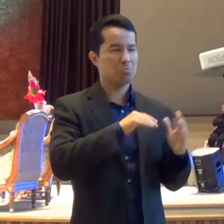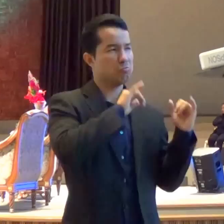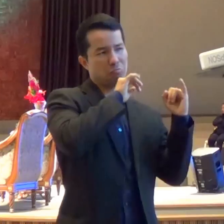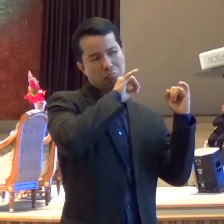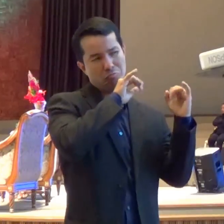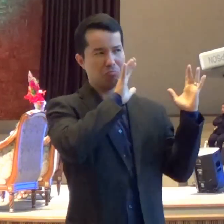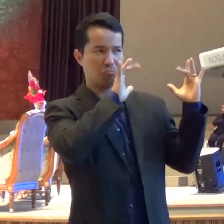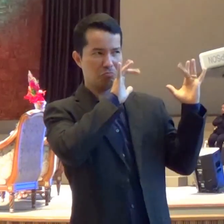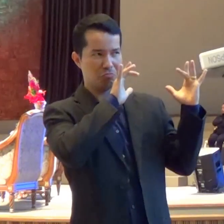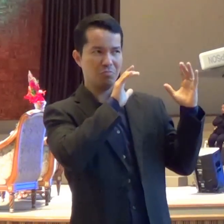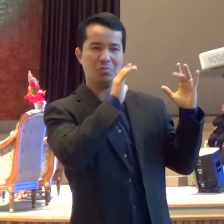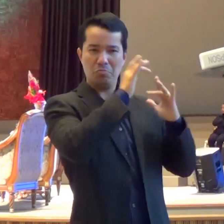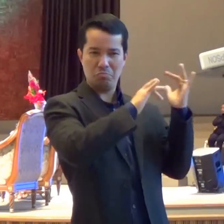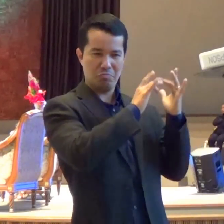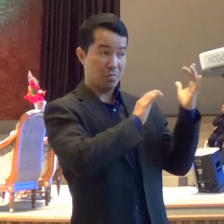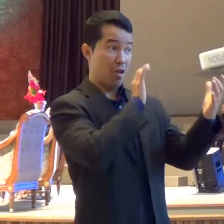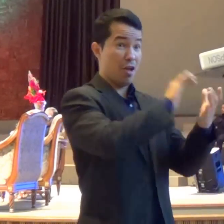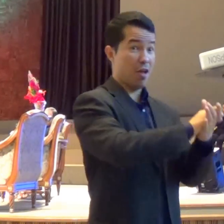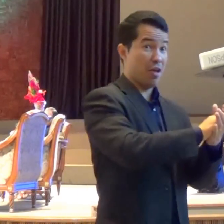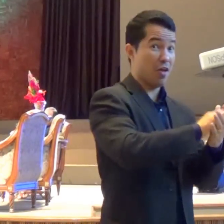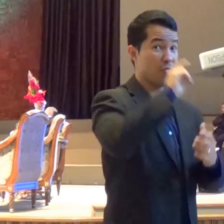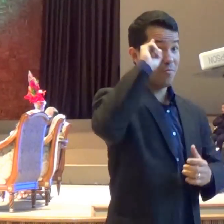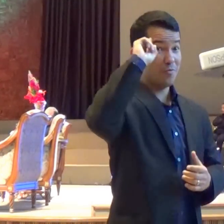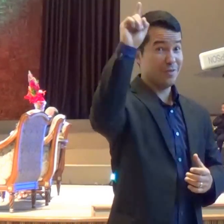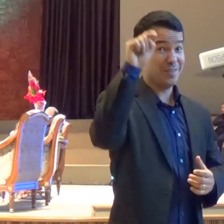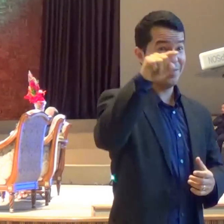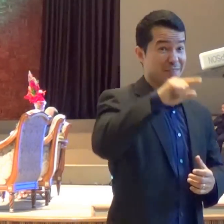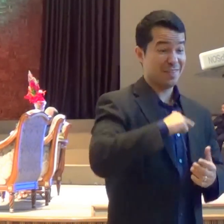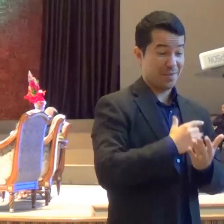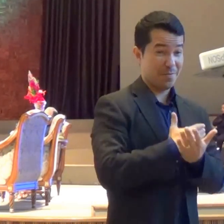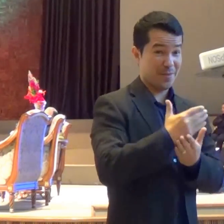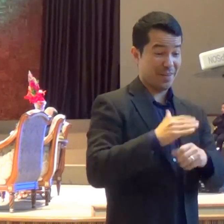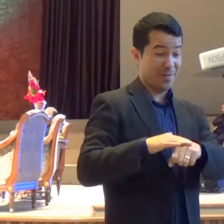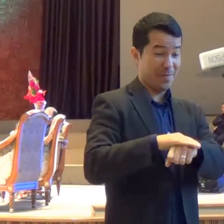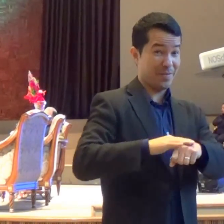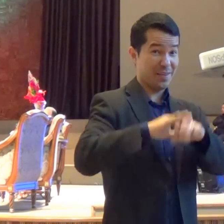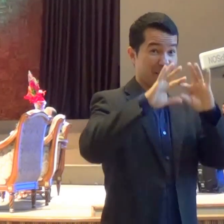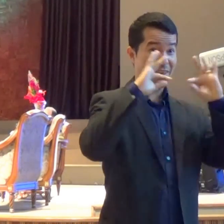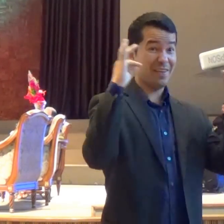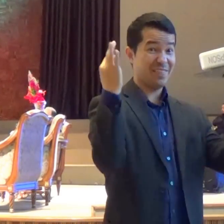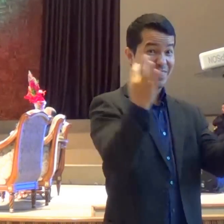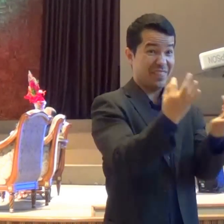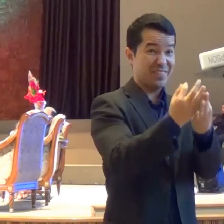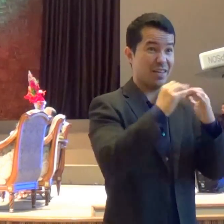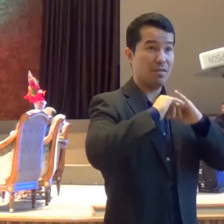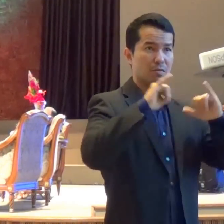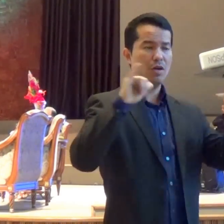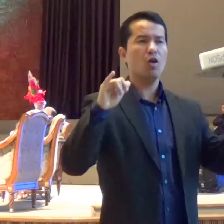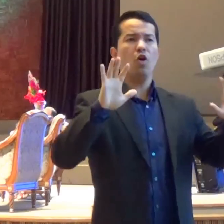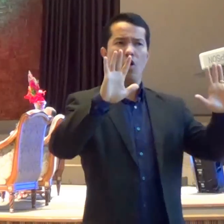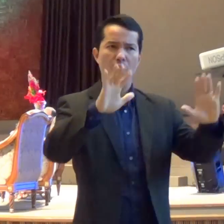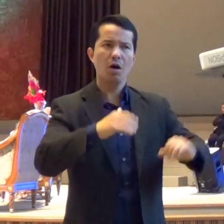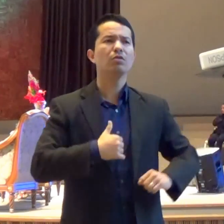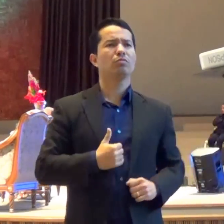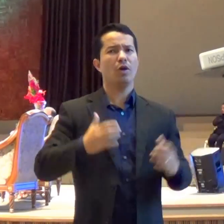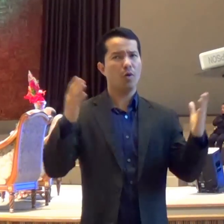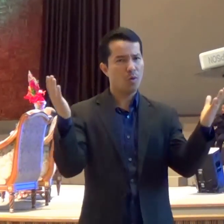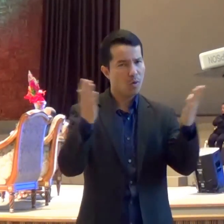a gente Conversa Com a família Né E a gente Diz assim Olha Eu quero Hoje Pedir a mão